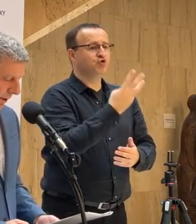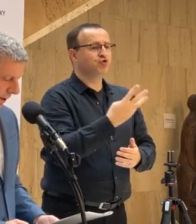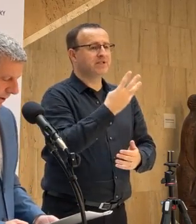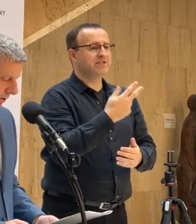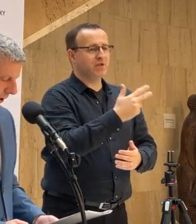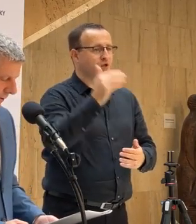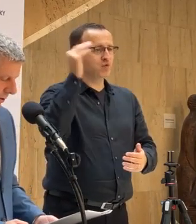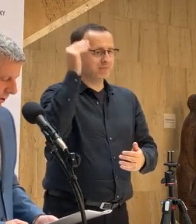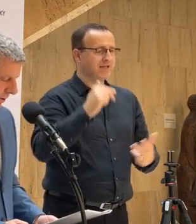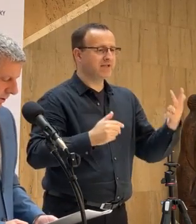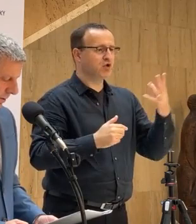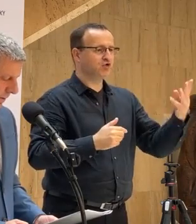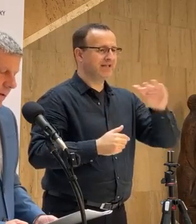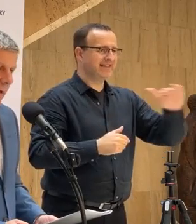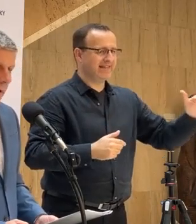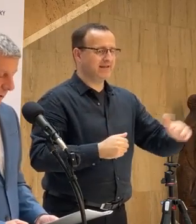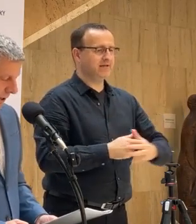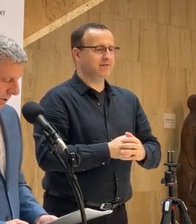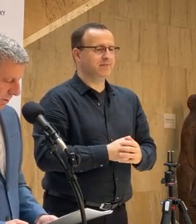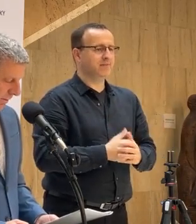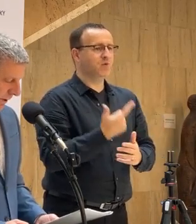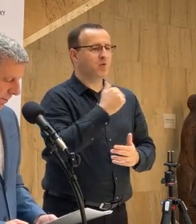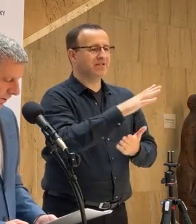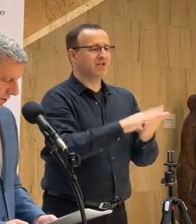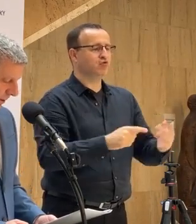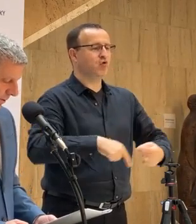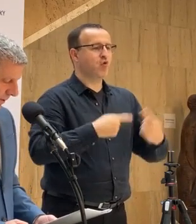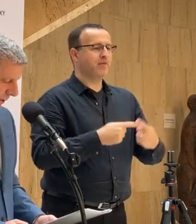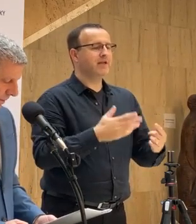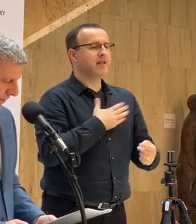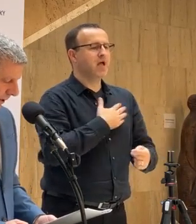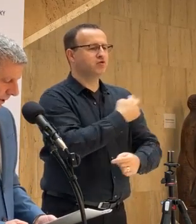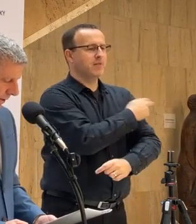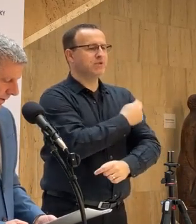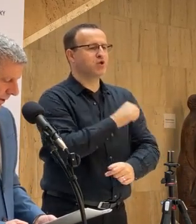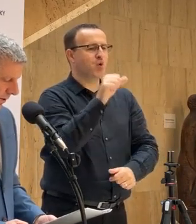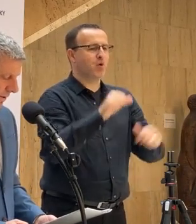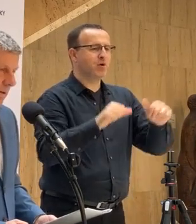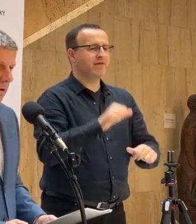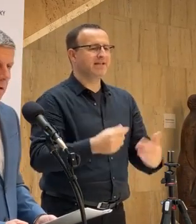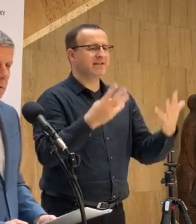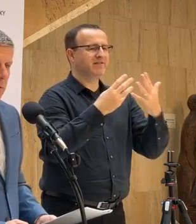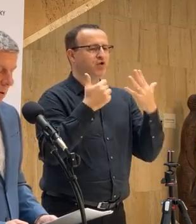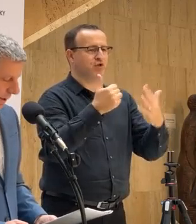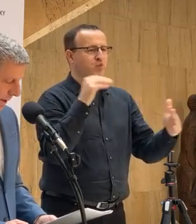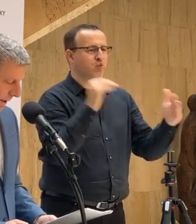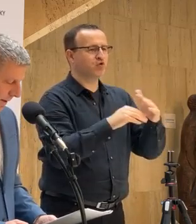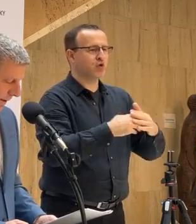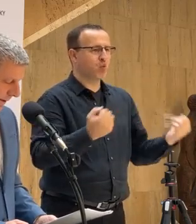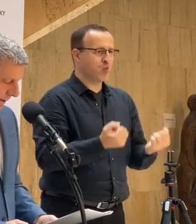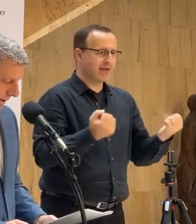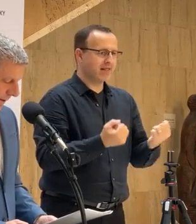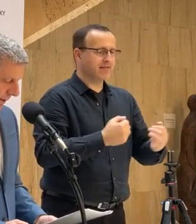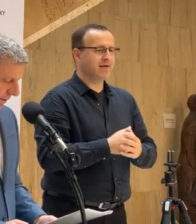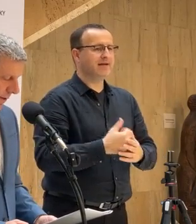dospelých a 34 10 utečencov. A v začiatku konfliktu bolo v našich nemocnicích operovaných 96 utečencov urgentne,